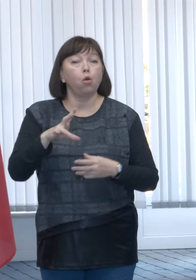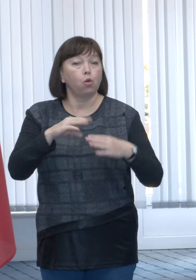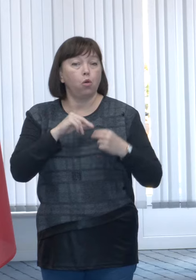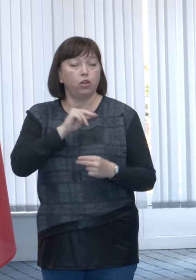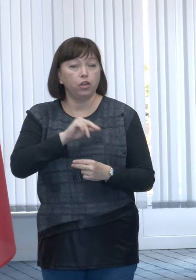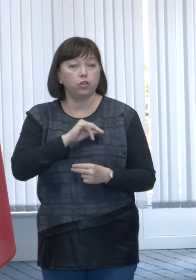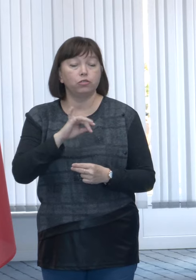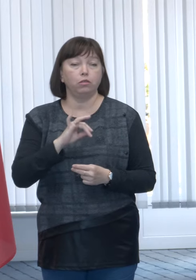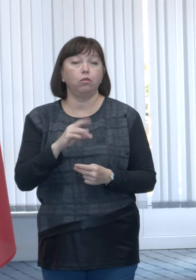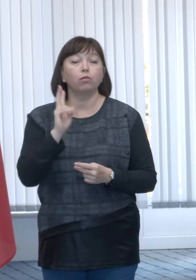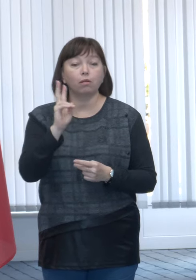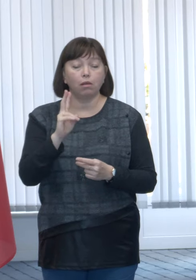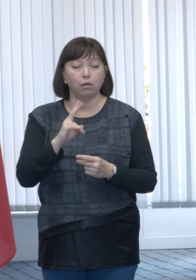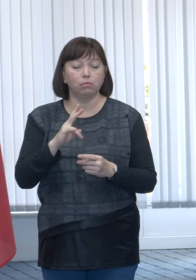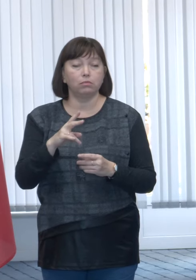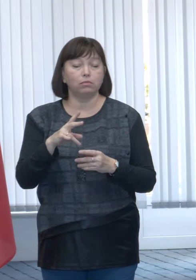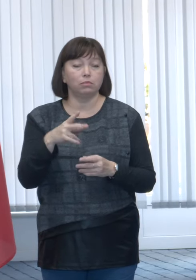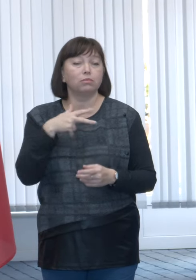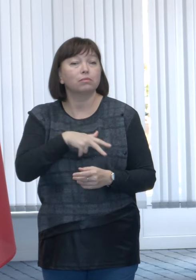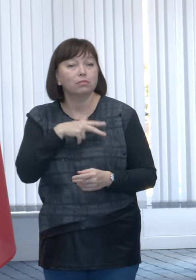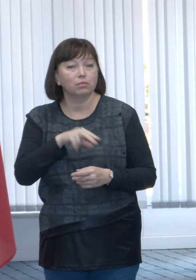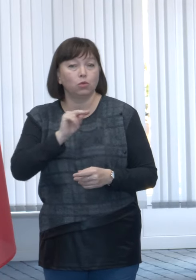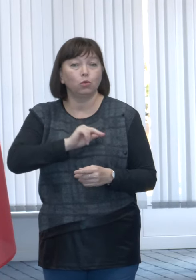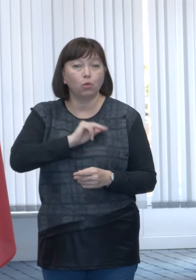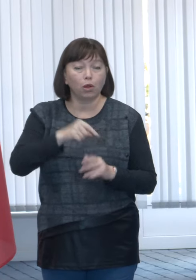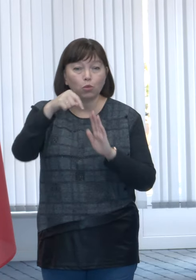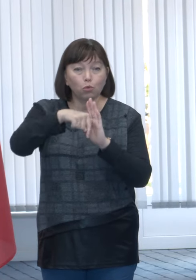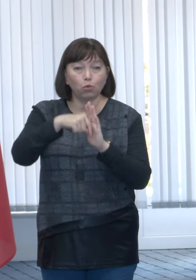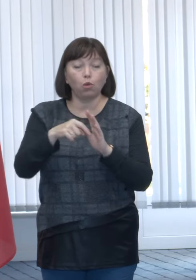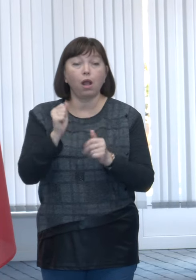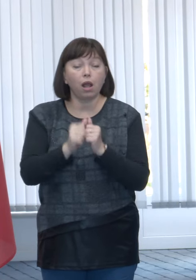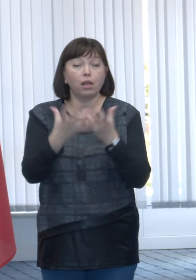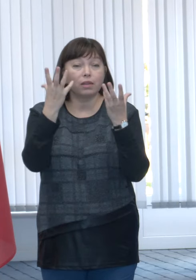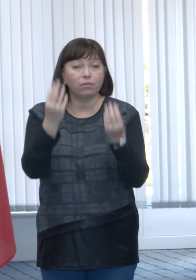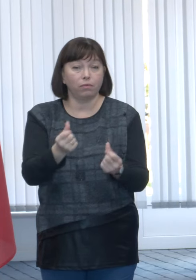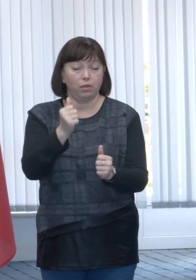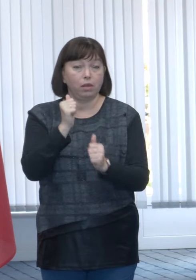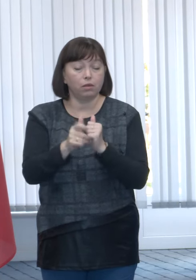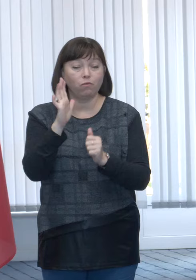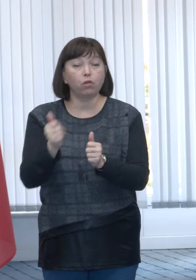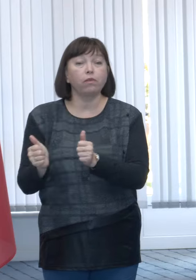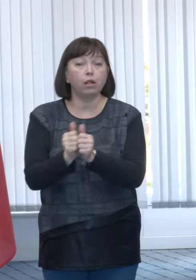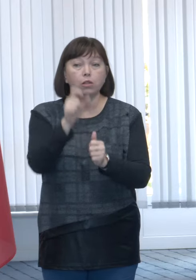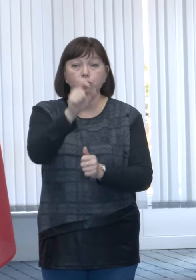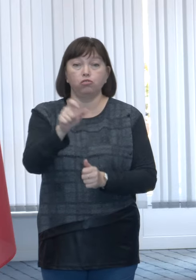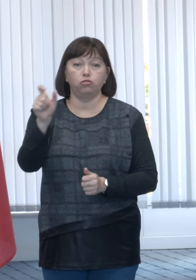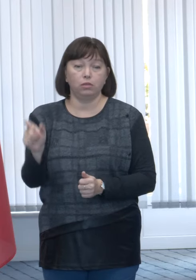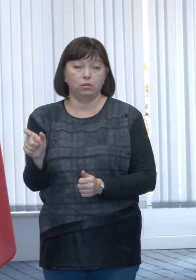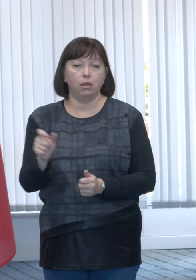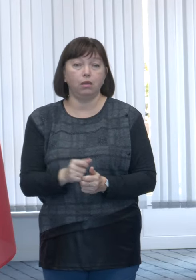și colegilor mei din prima linie, asistenții sociali, care zi de zi vor fi alături de cetățeni,